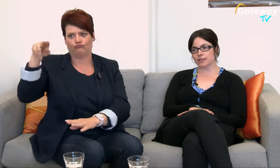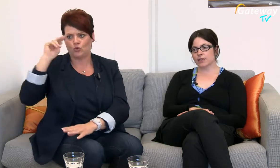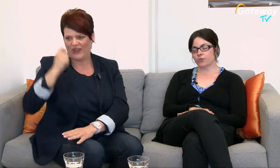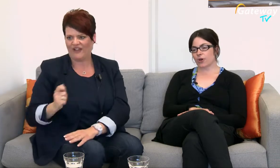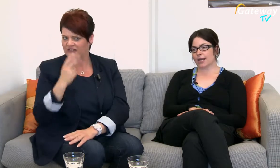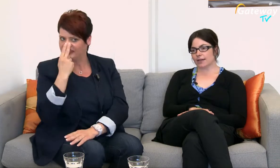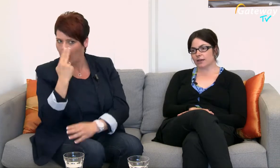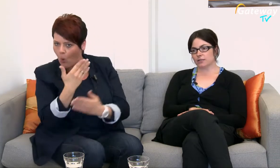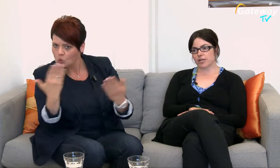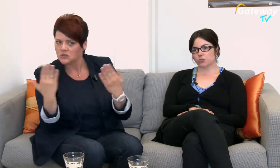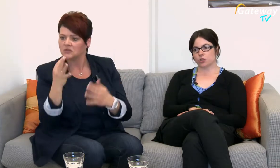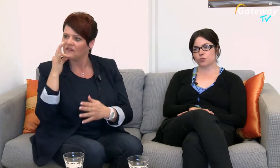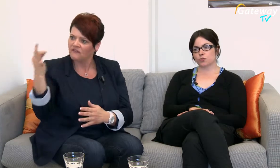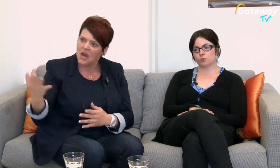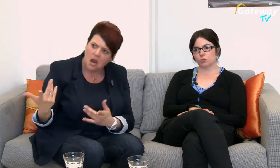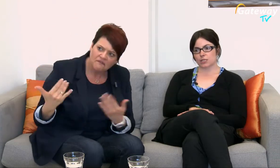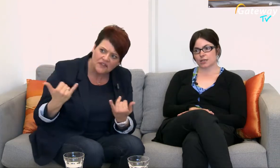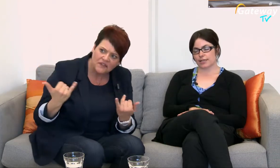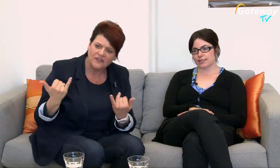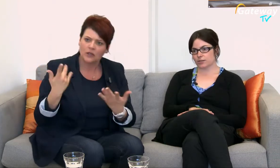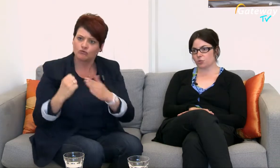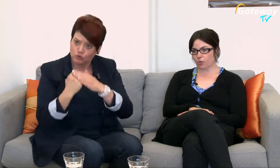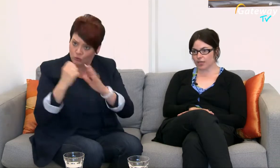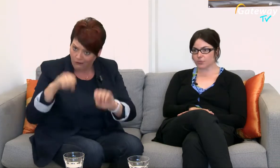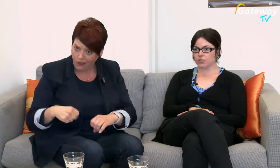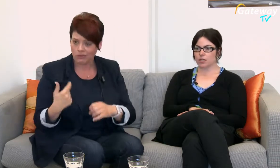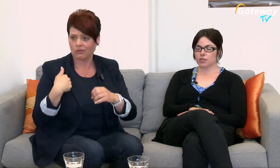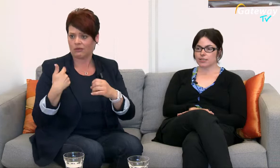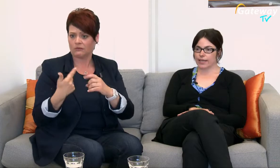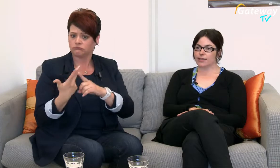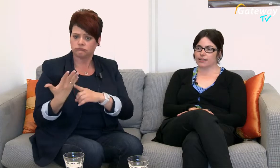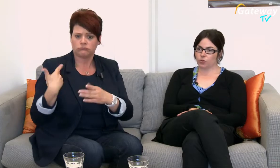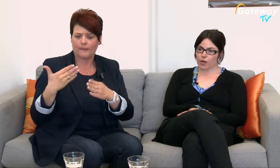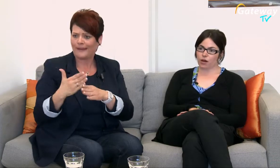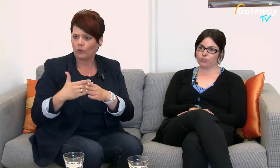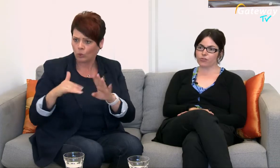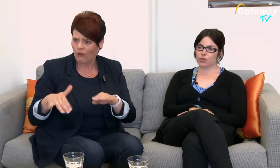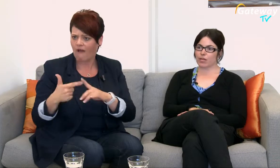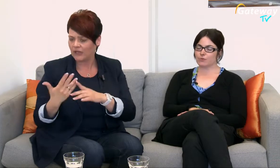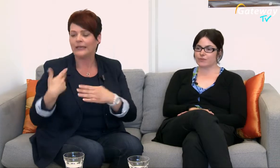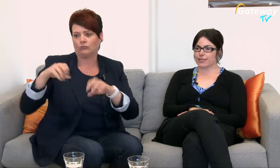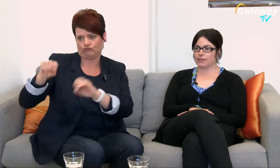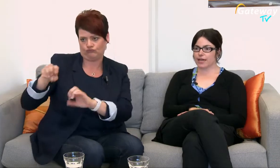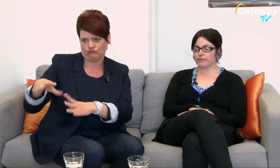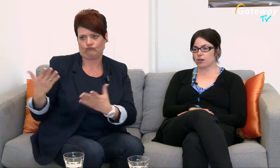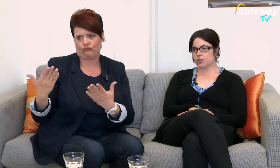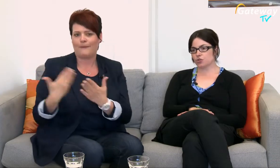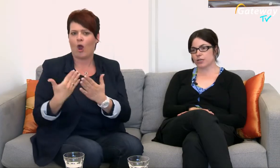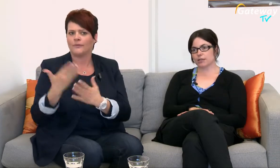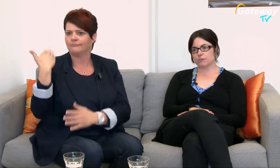Fragen nach, welche Unterstützungsmöglichkeiten es denn überhaupt gibt Ich kläre dann darüber auf Beispielsweise hatten wir auch einen Studenten